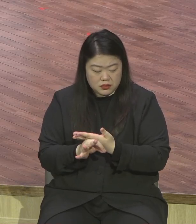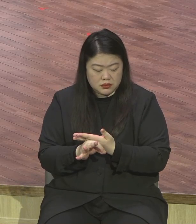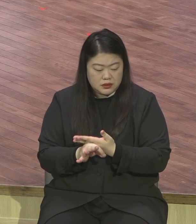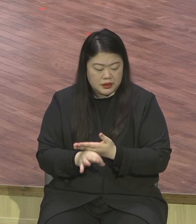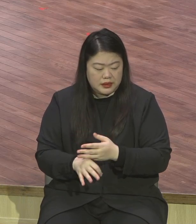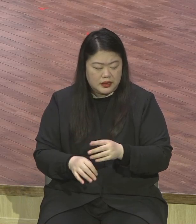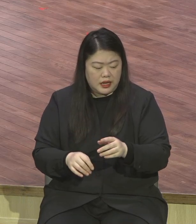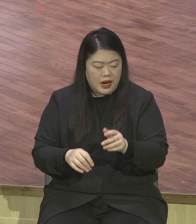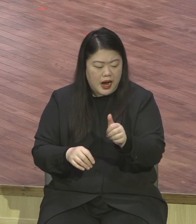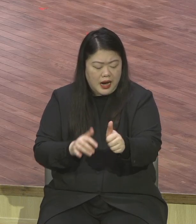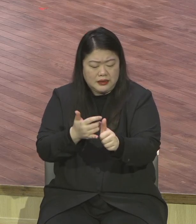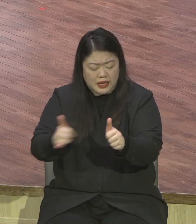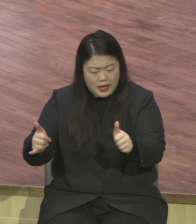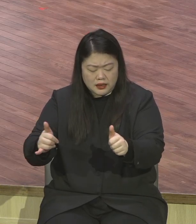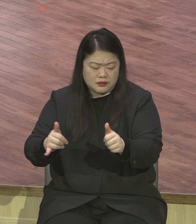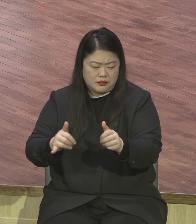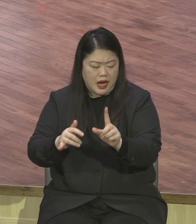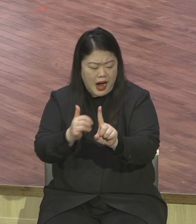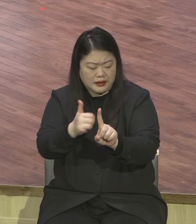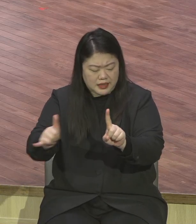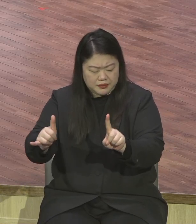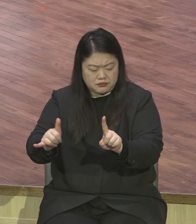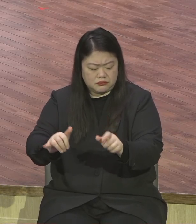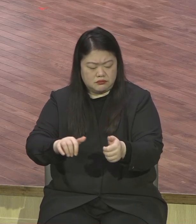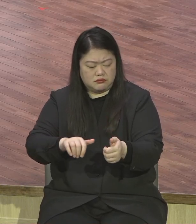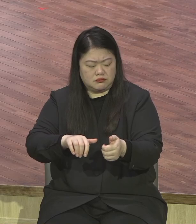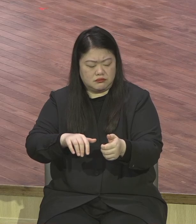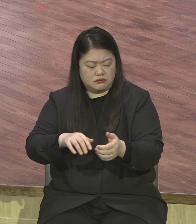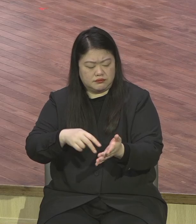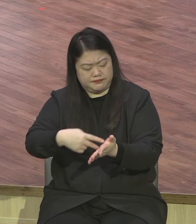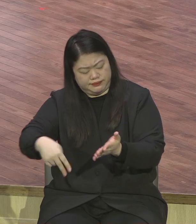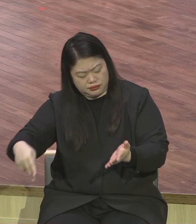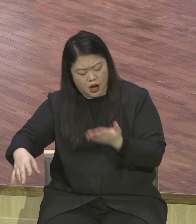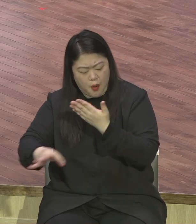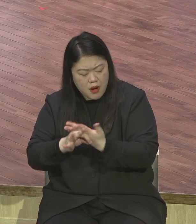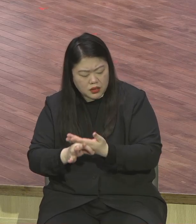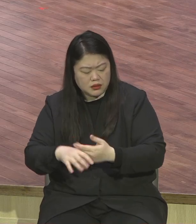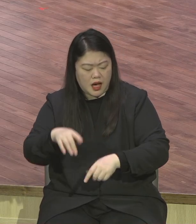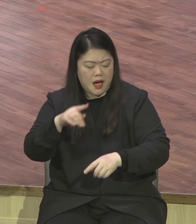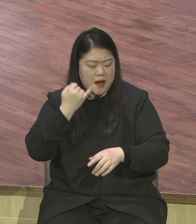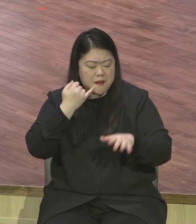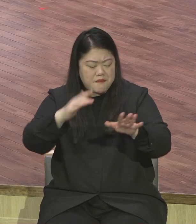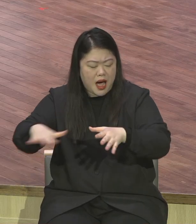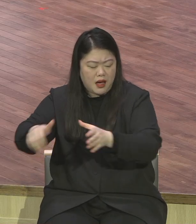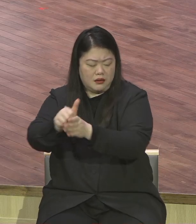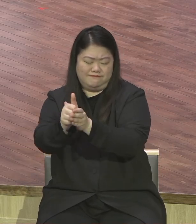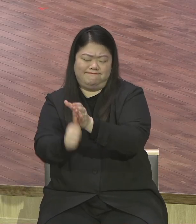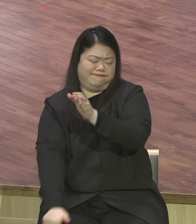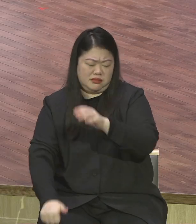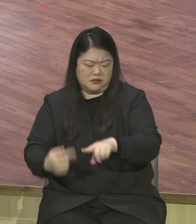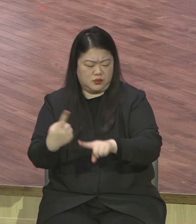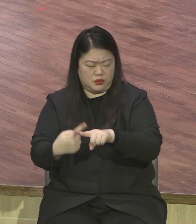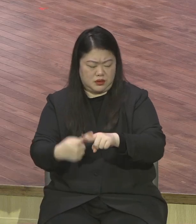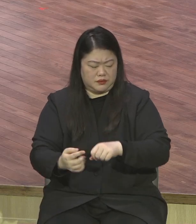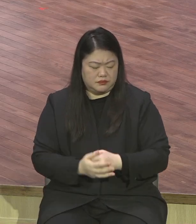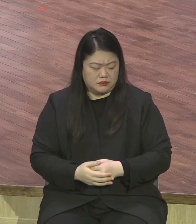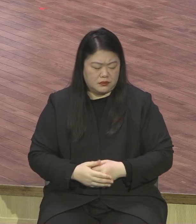하면 차라리 연장 맷돌이 건목에 달려서 깊은 바다에 빠트려지는 것이 나 아니라 실종하는 일들이